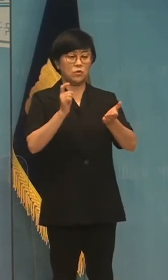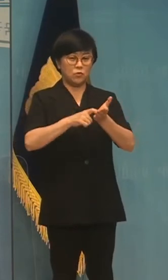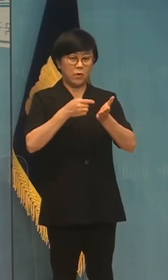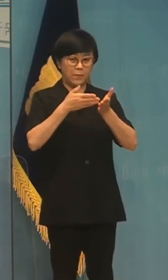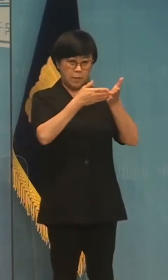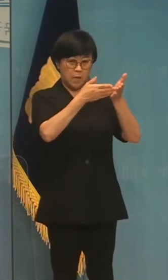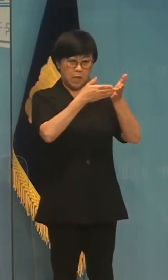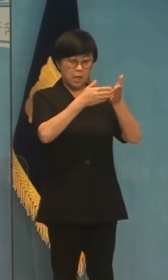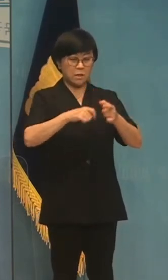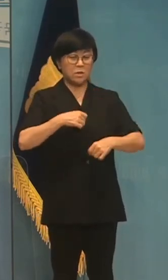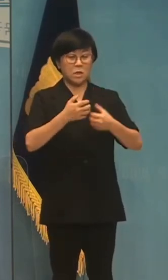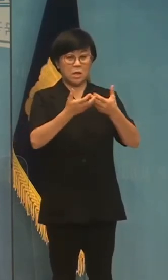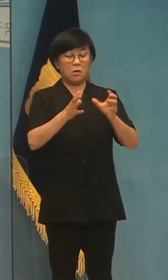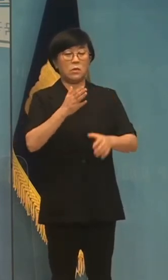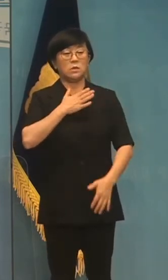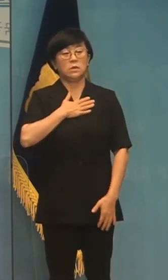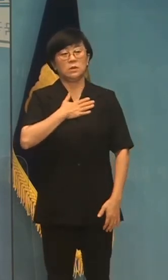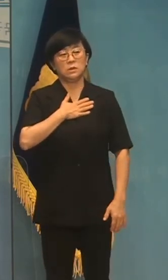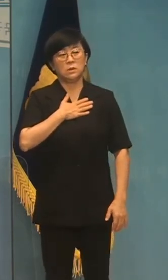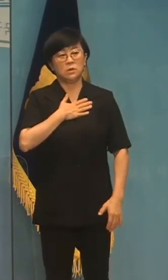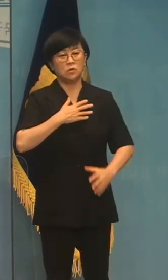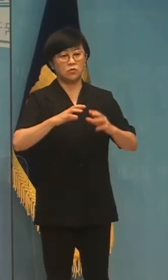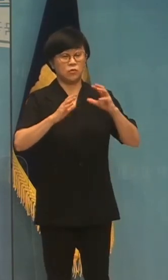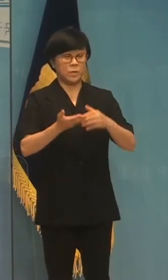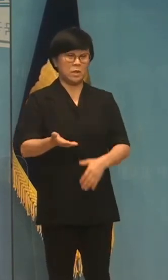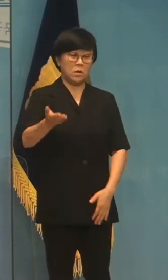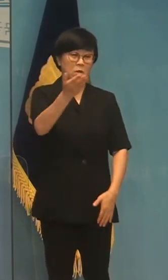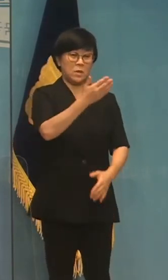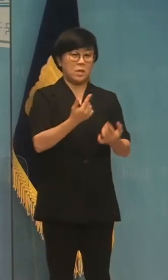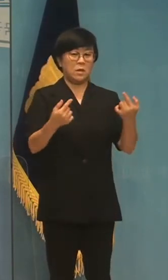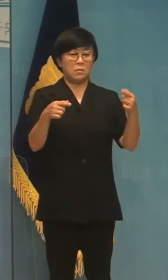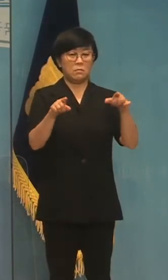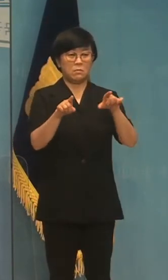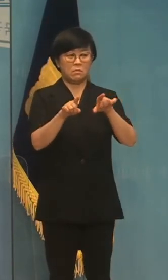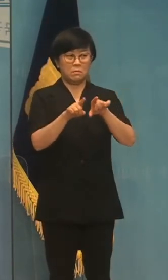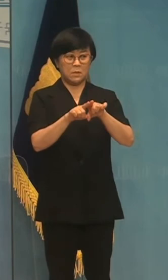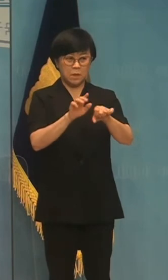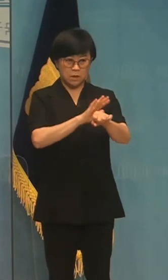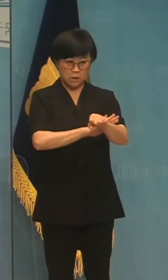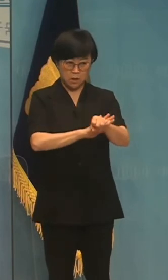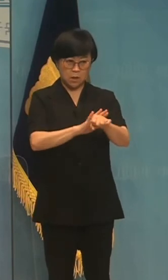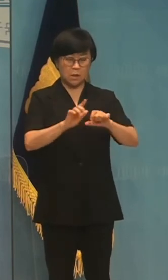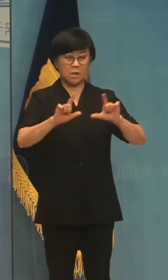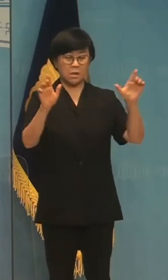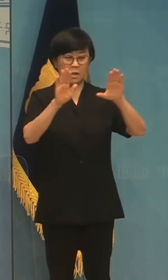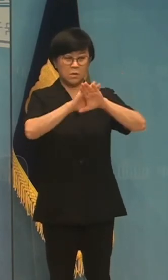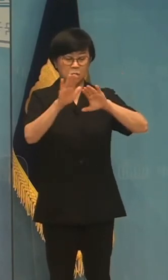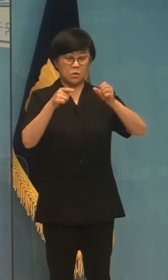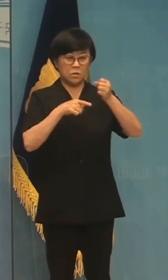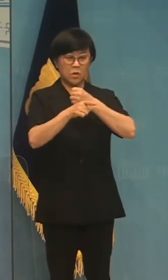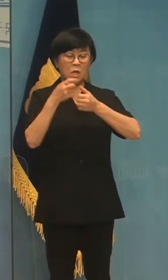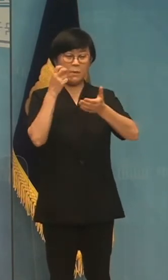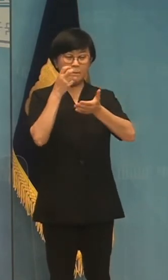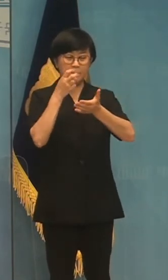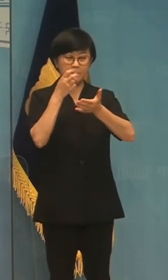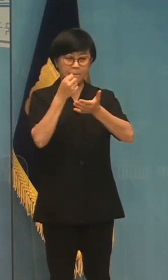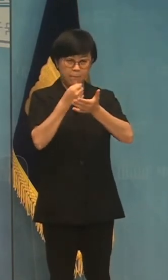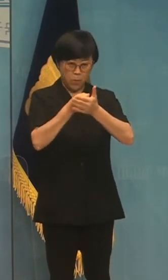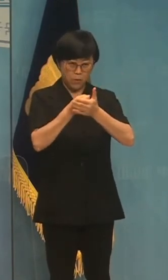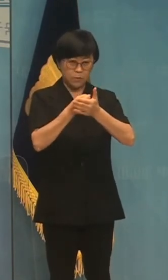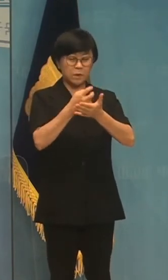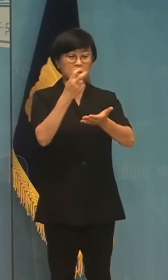앞으로도 정의당과서는 국민 여러분과 함께 제대로 된 기후정립법을 제정하기 위해